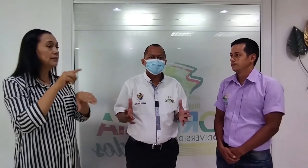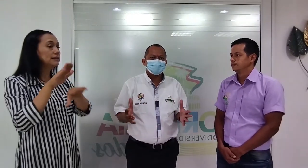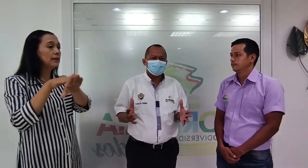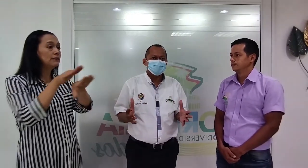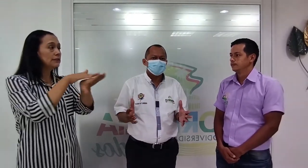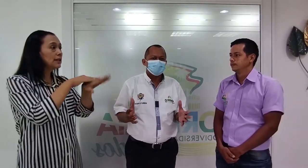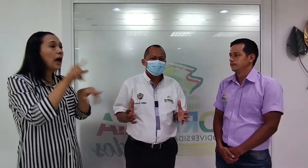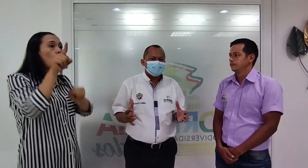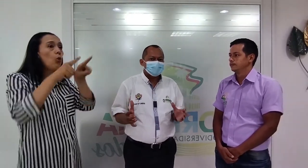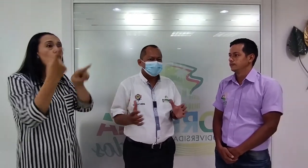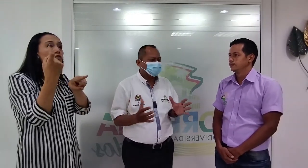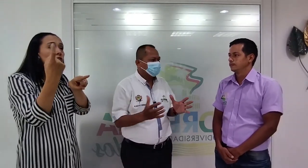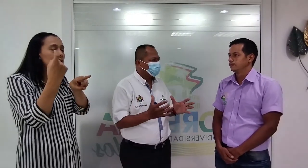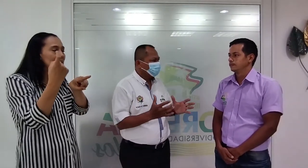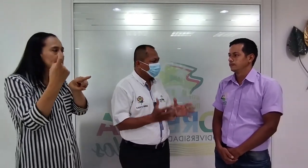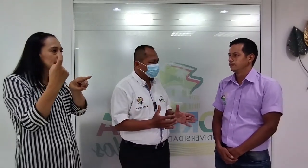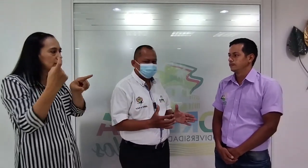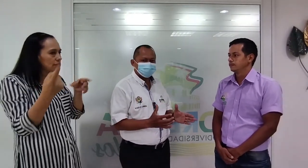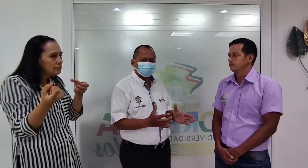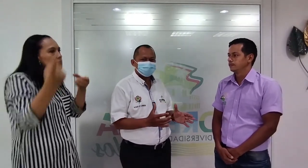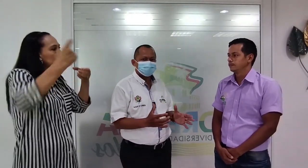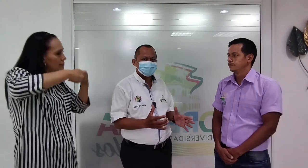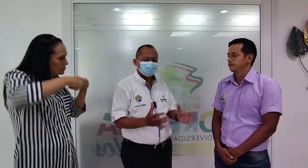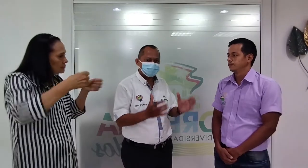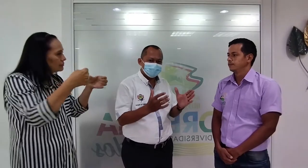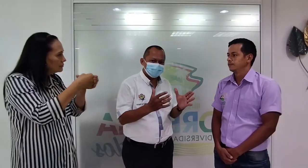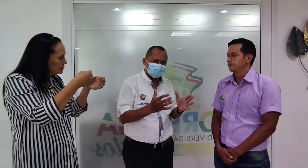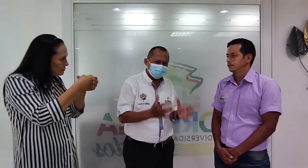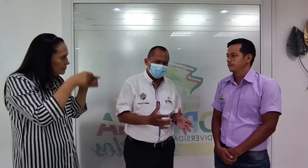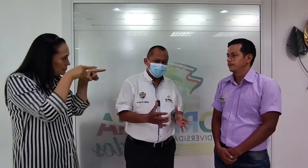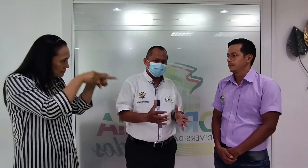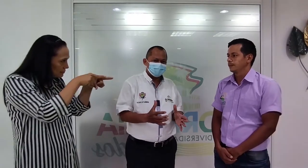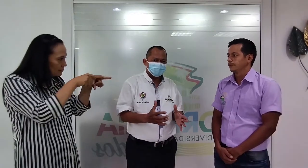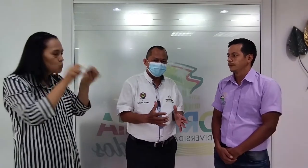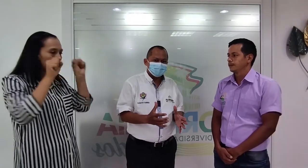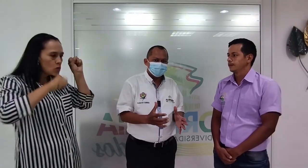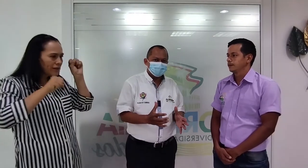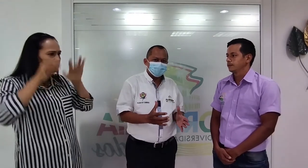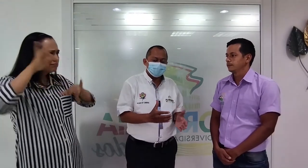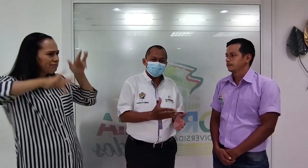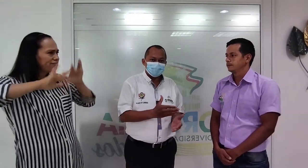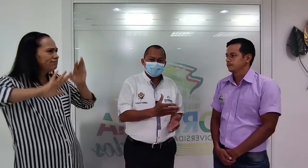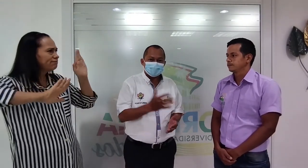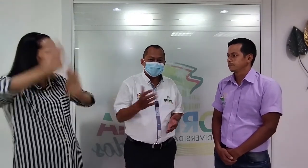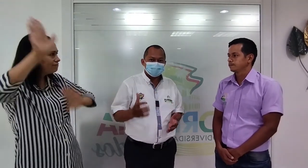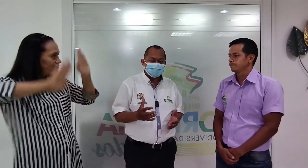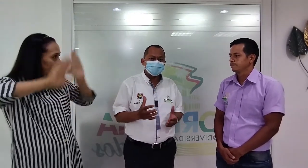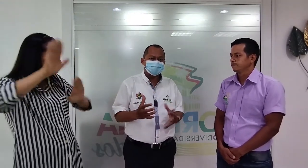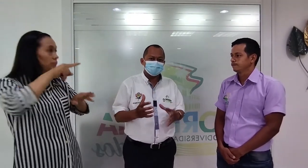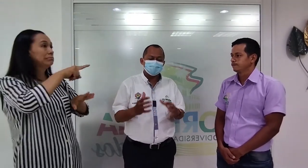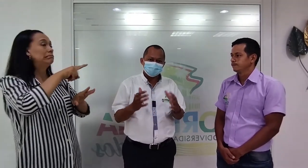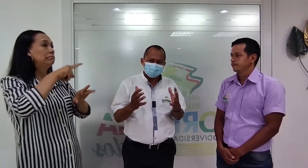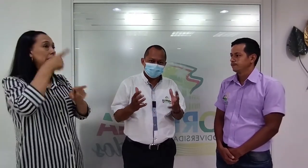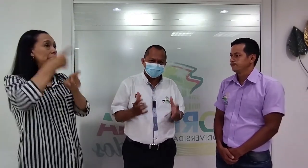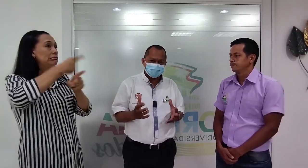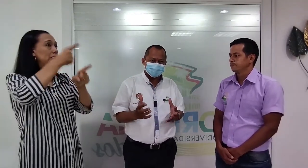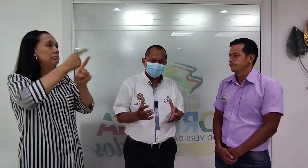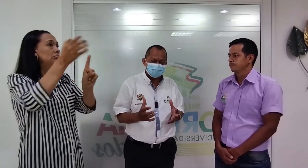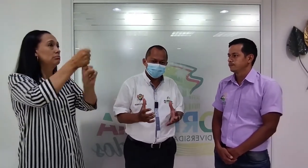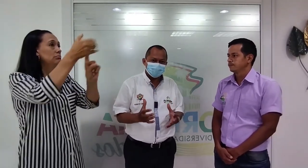vinculado a que se asocien, a que participen, porque lo que han alcanzado es producto de la organización,